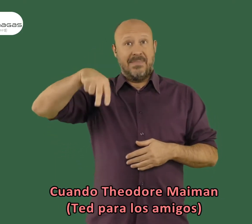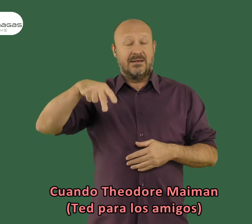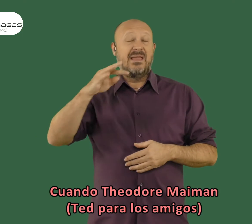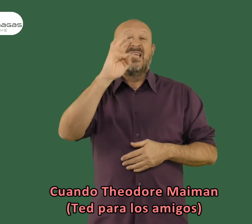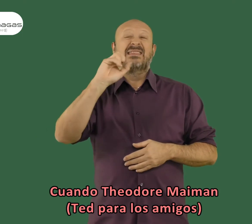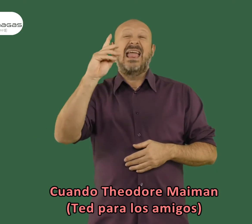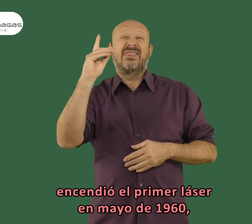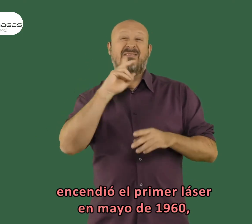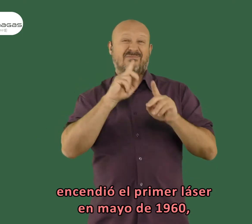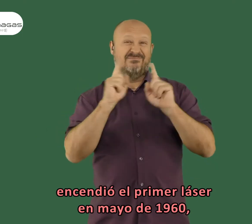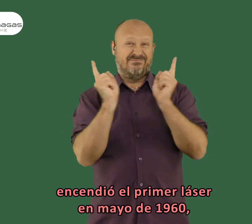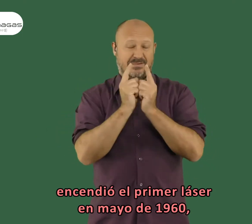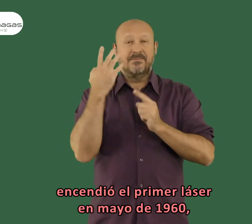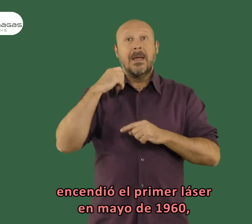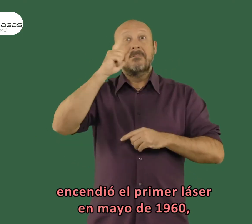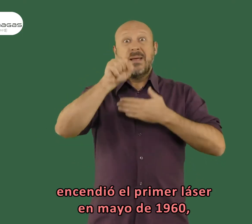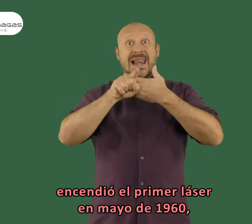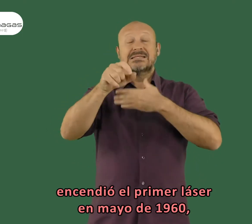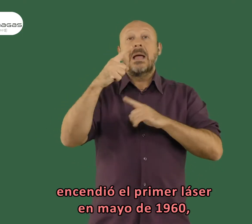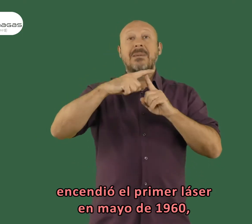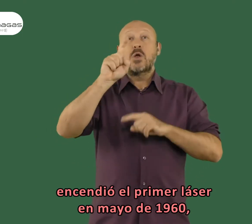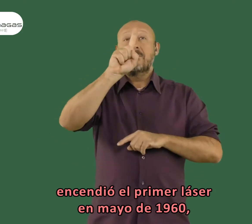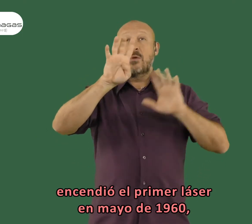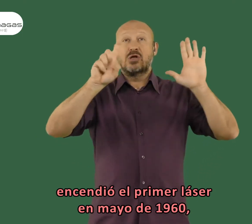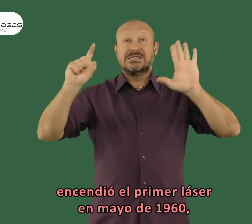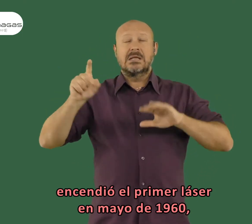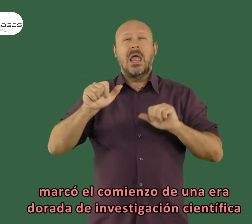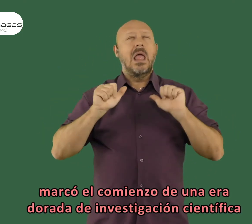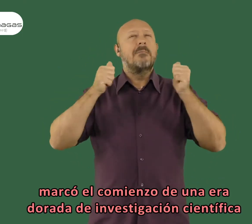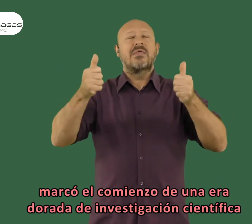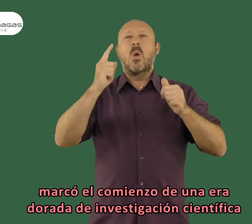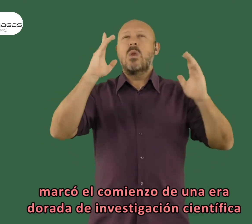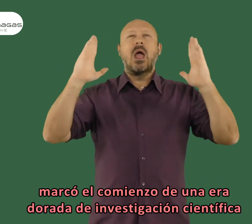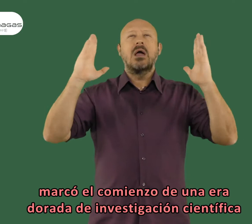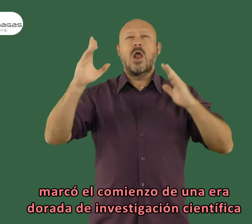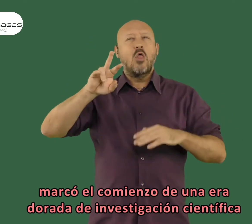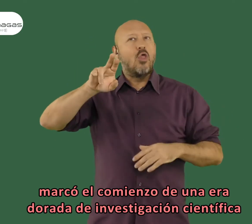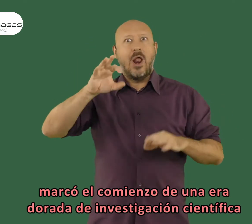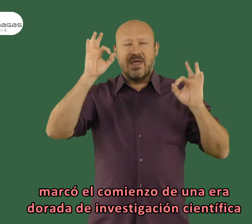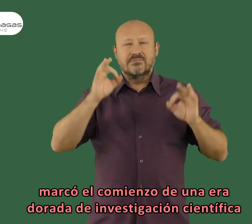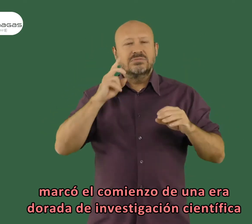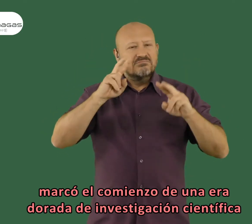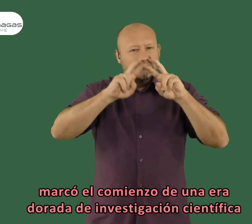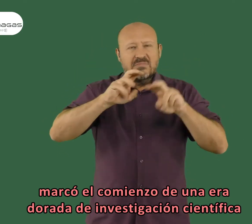Mayman, TED para los amigos, encendió el primer láser en mayo de 1960, marcó el comienzo de una era dorada de investigación